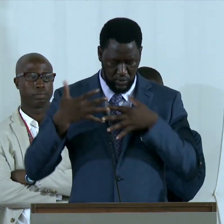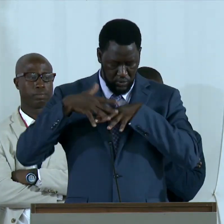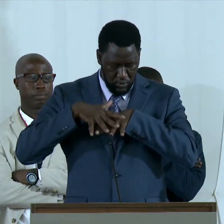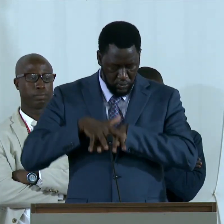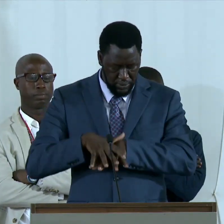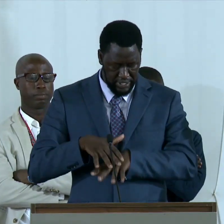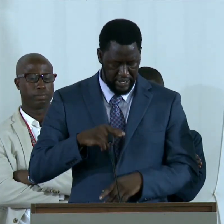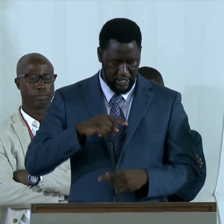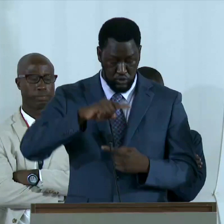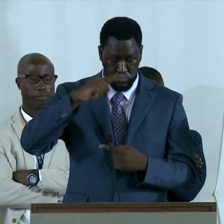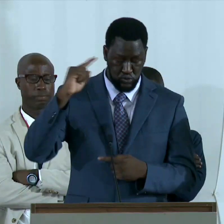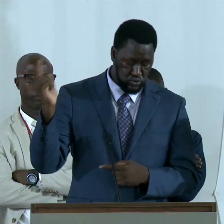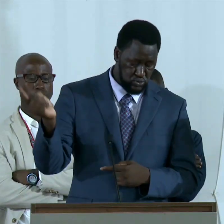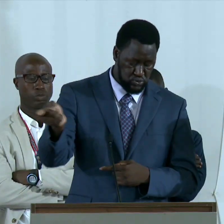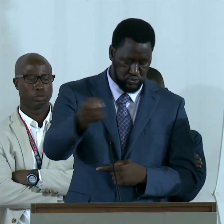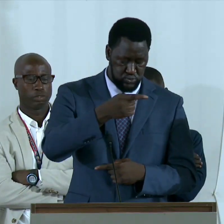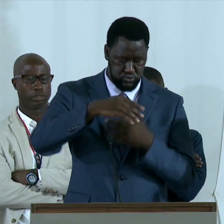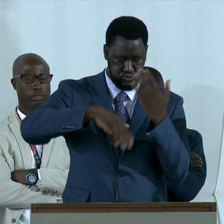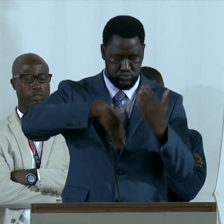'inclusion pour tous.